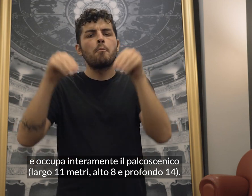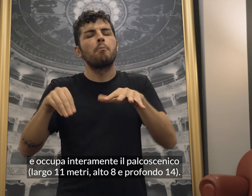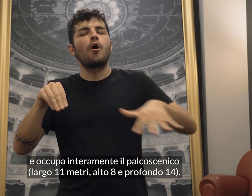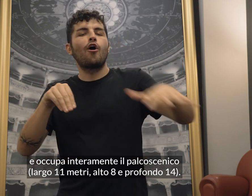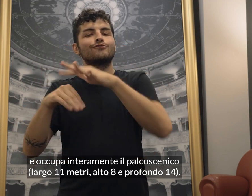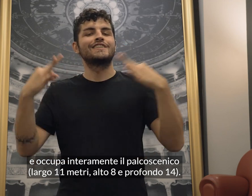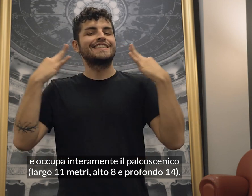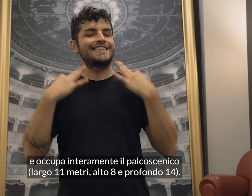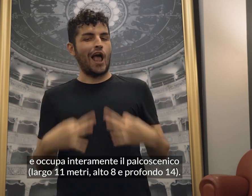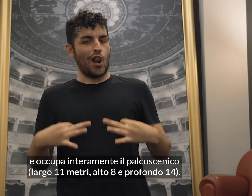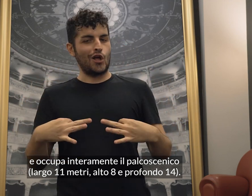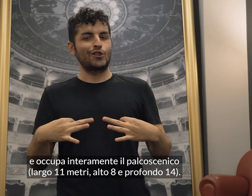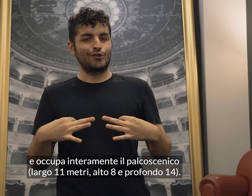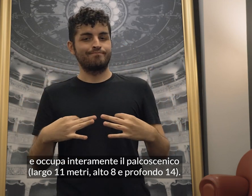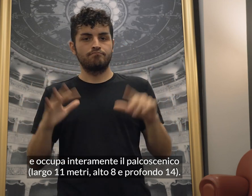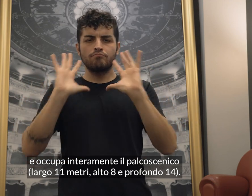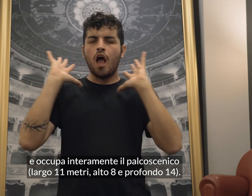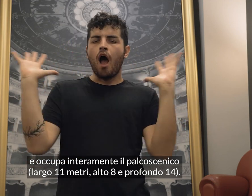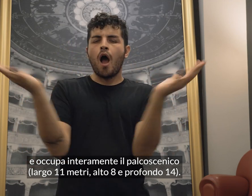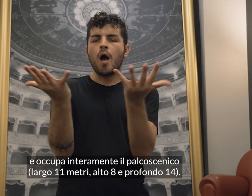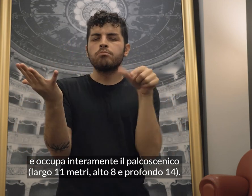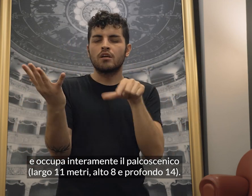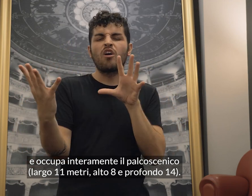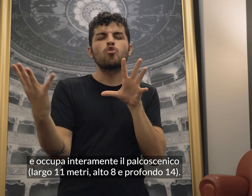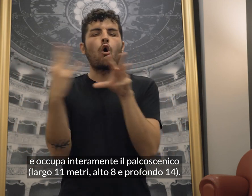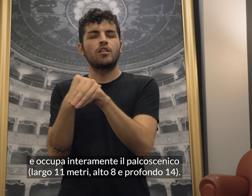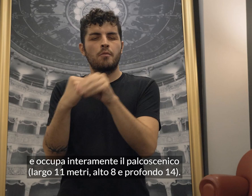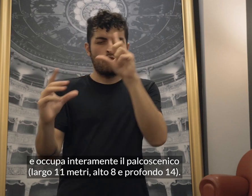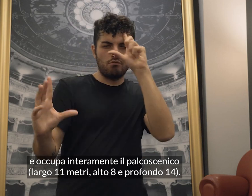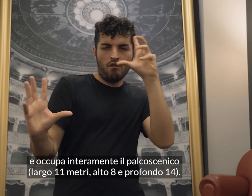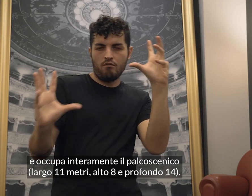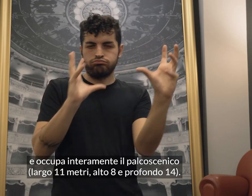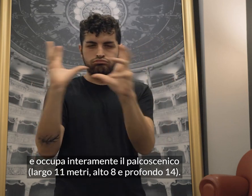largo 11 metri, alto 8 e profondo 14.